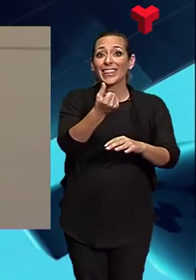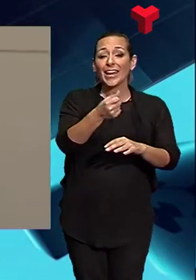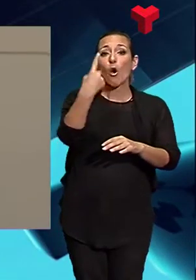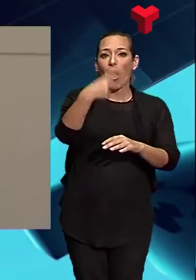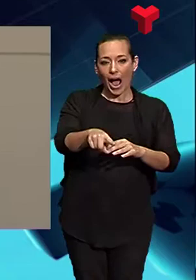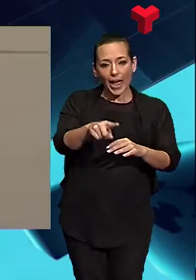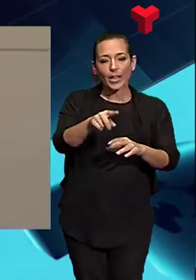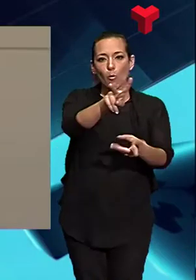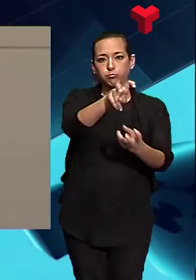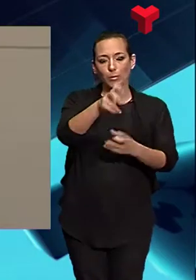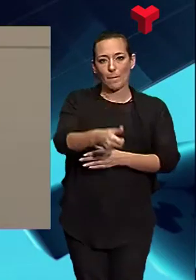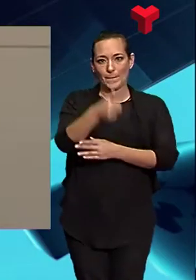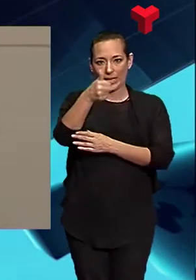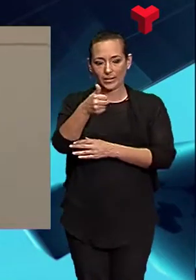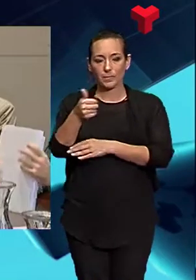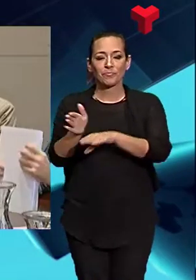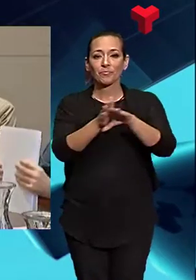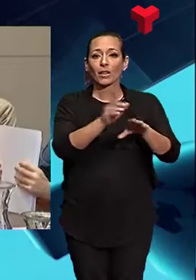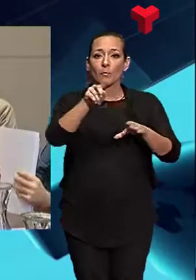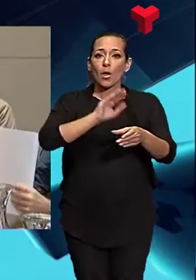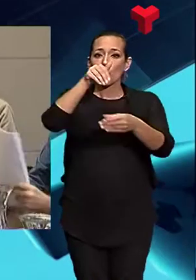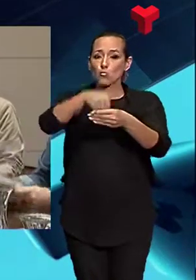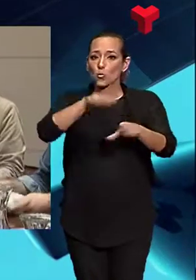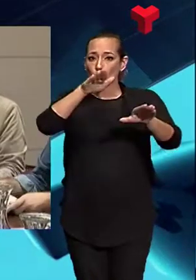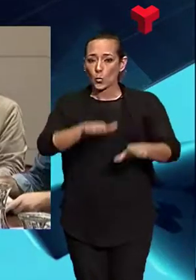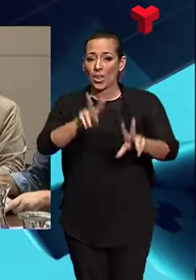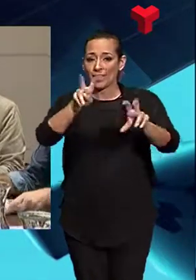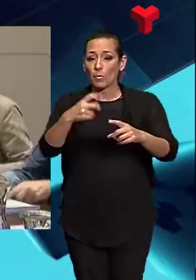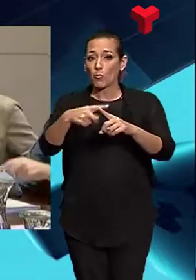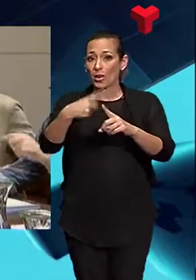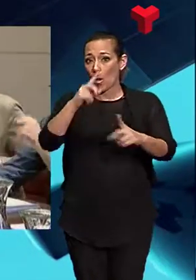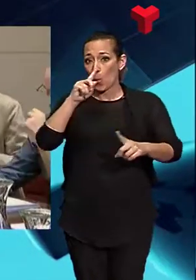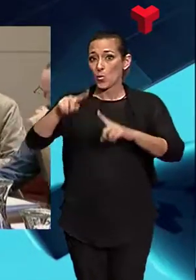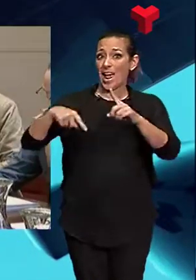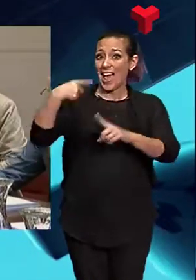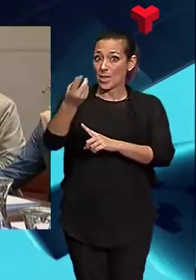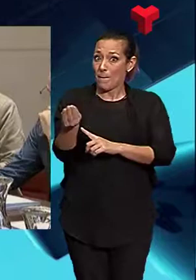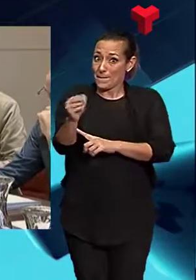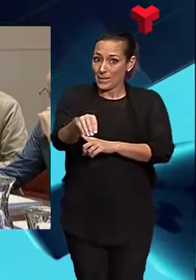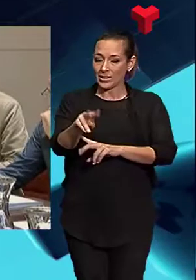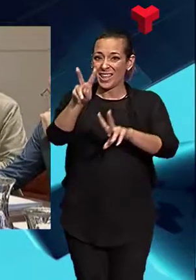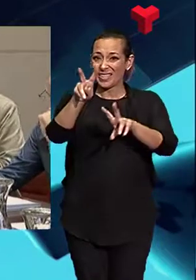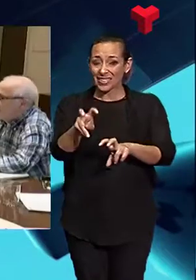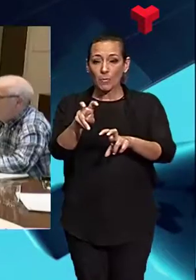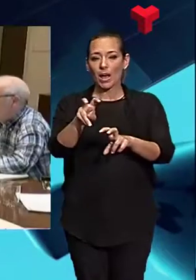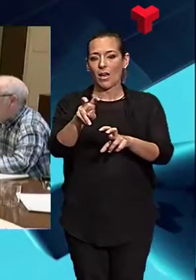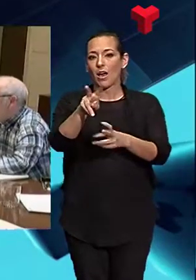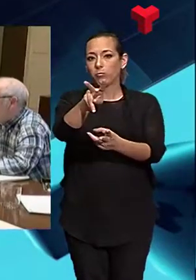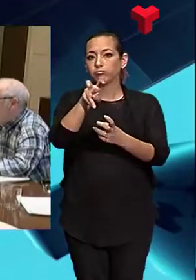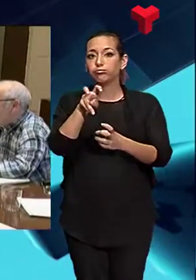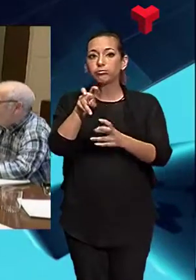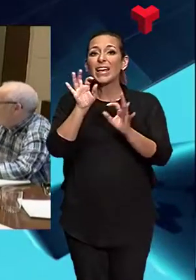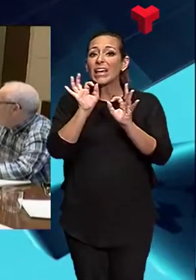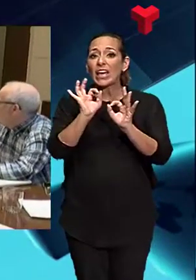que votarà a favor per una qüestió d'aritmètica i per què continuar un any més amb ordenances prorrogades perjudicar-hi a la ciutat. Els